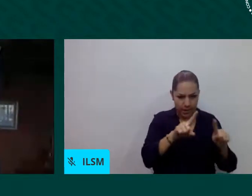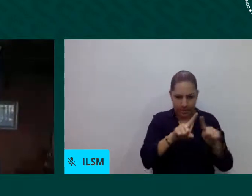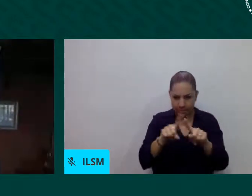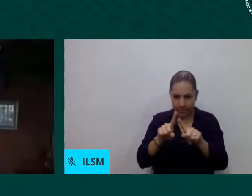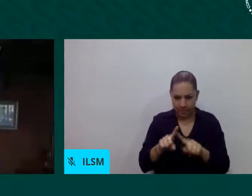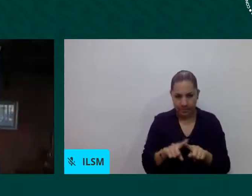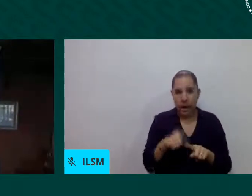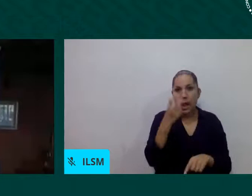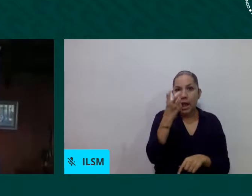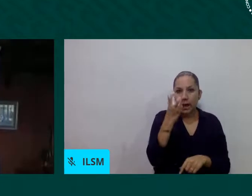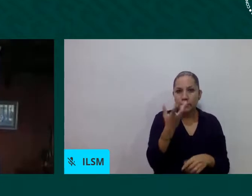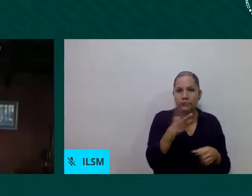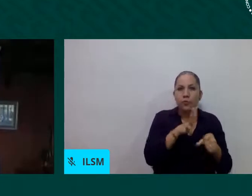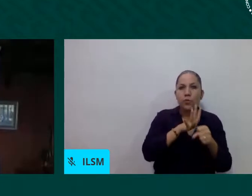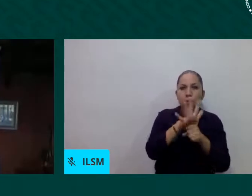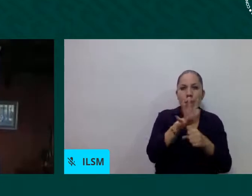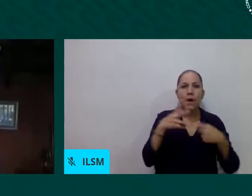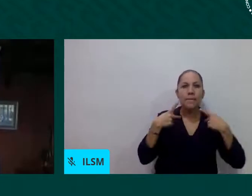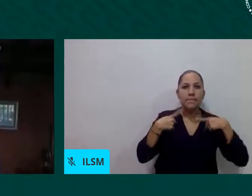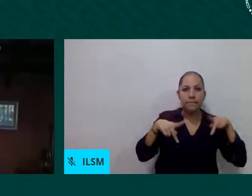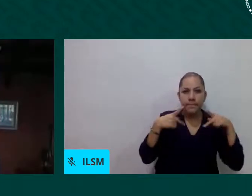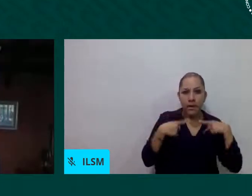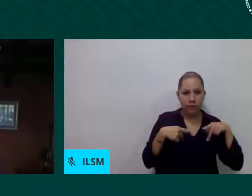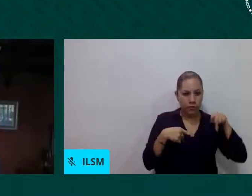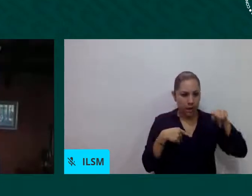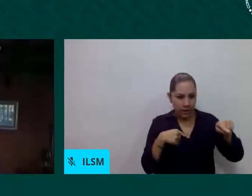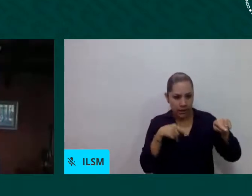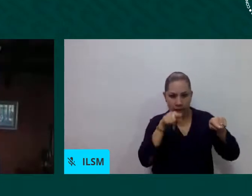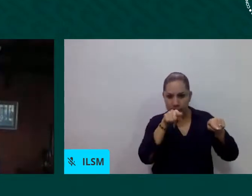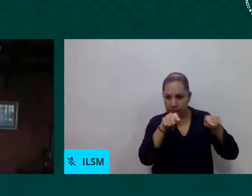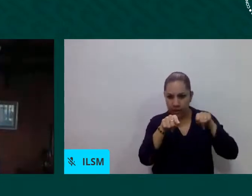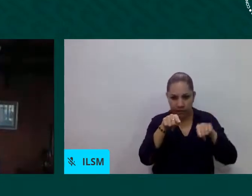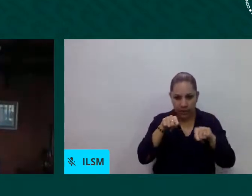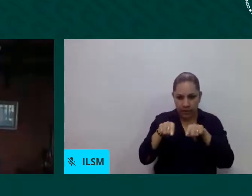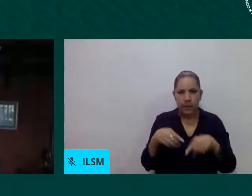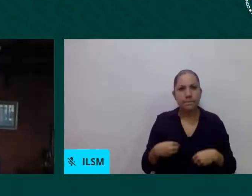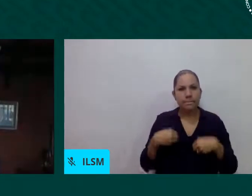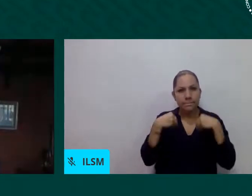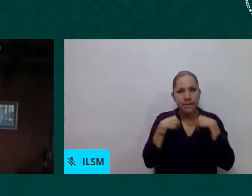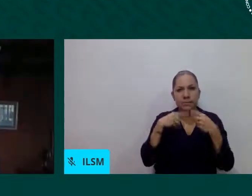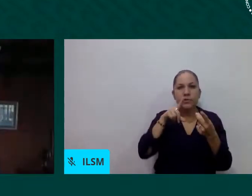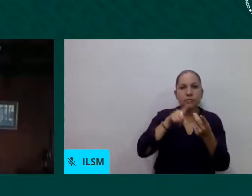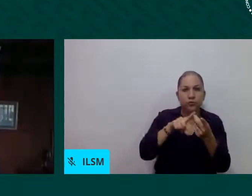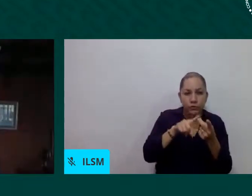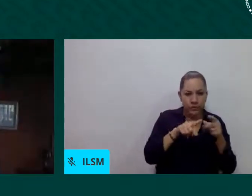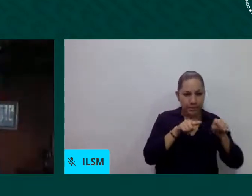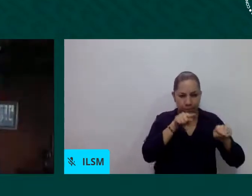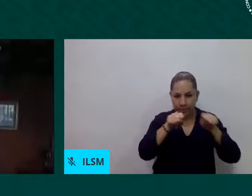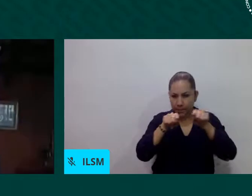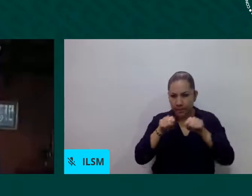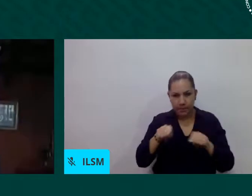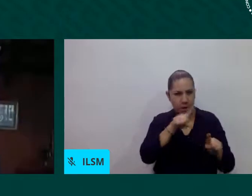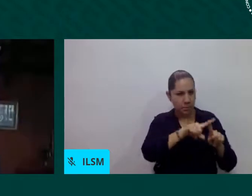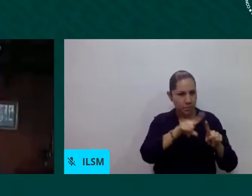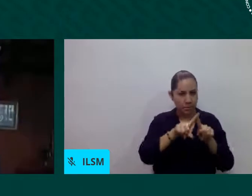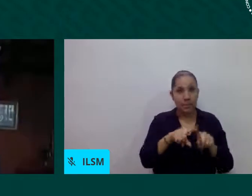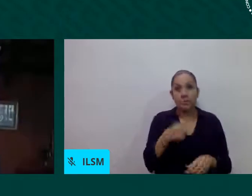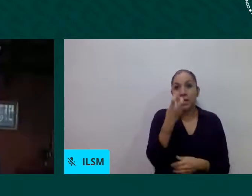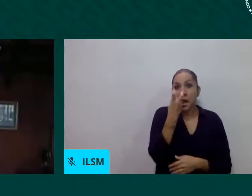tanto económica social como la que transita creo que son herramientas claves para el insumo de nuestra política pública